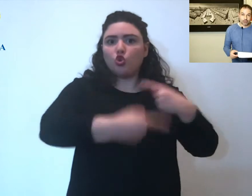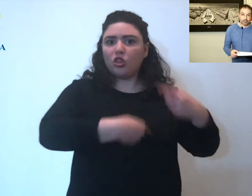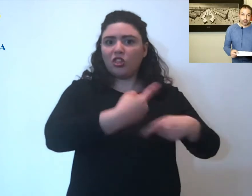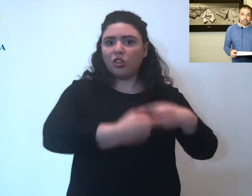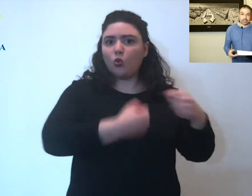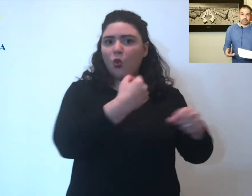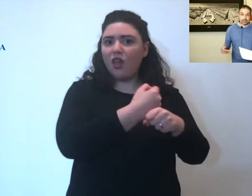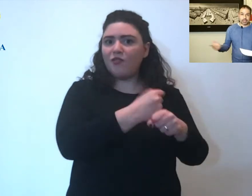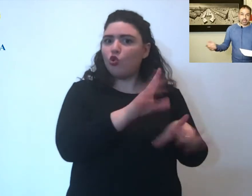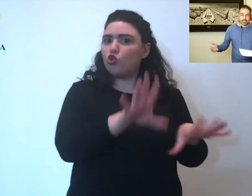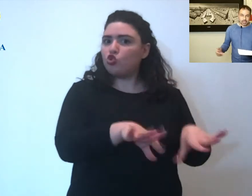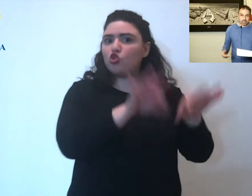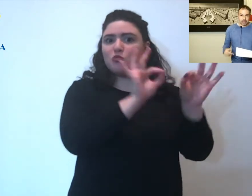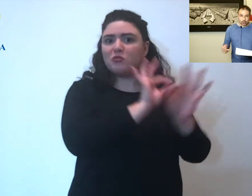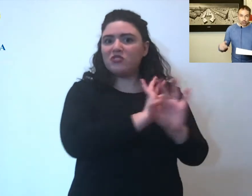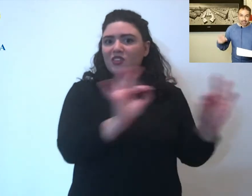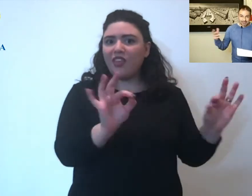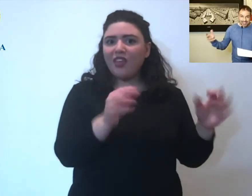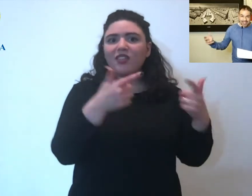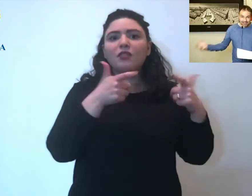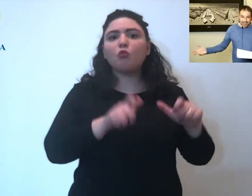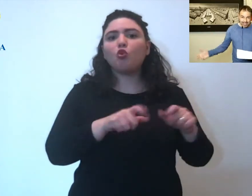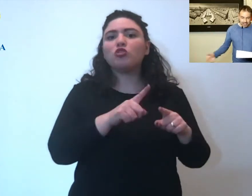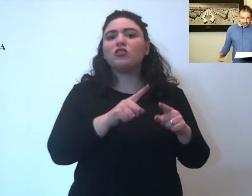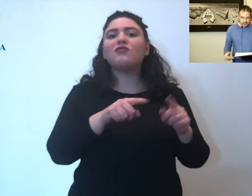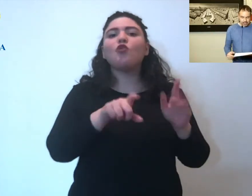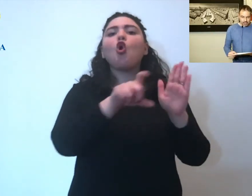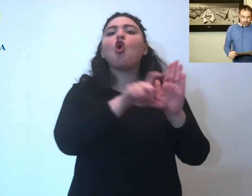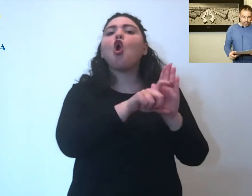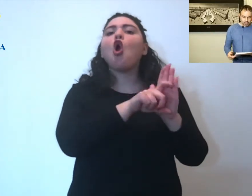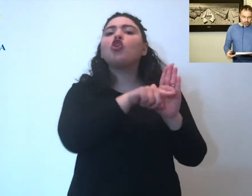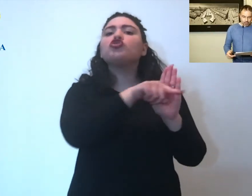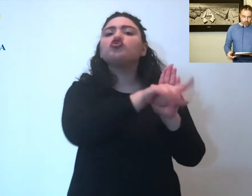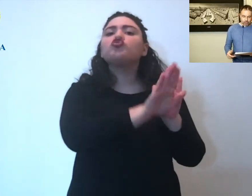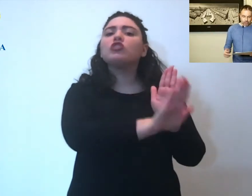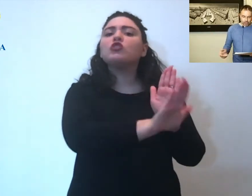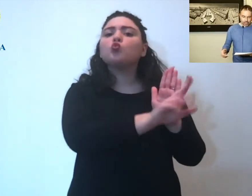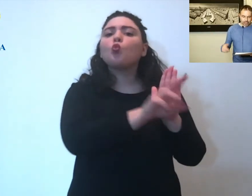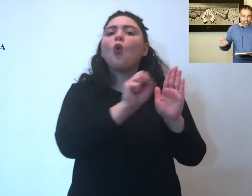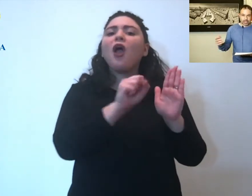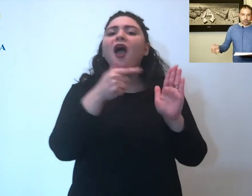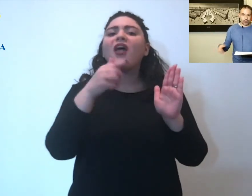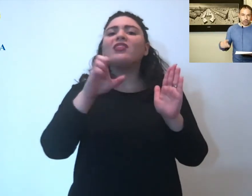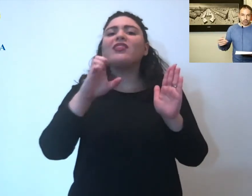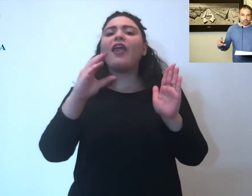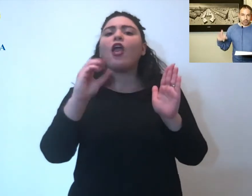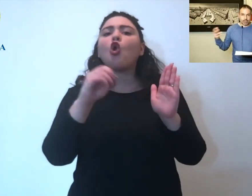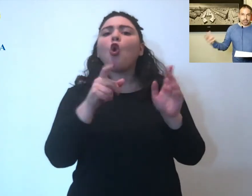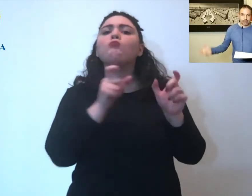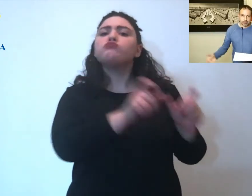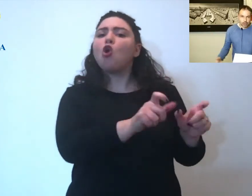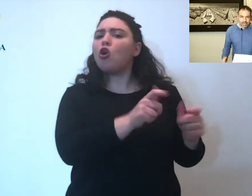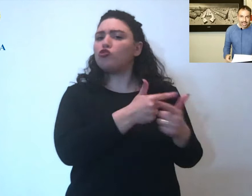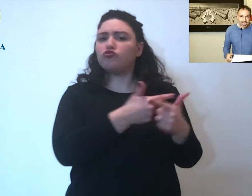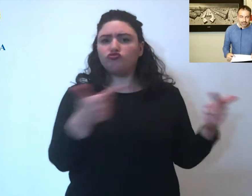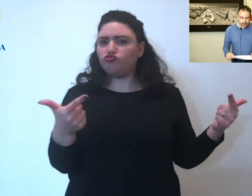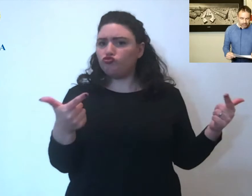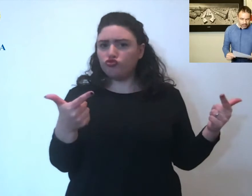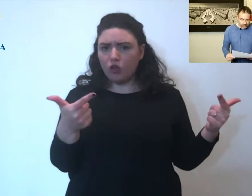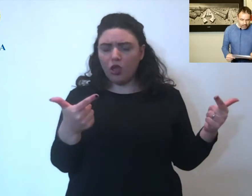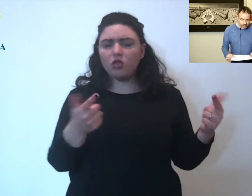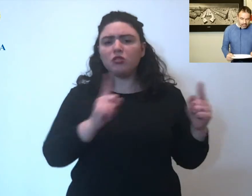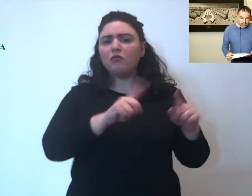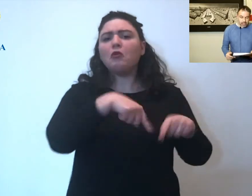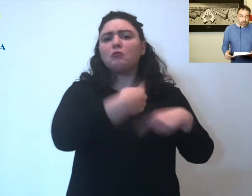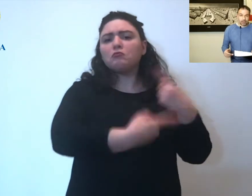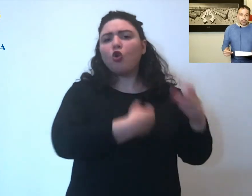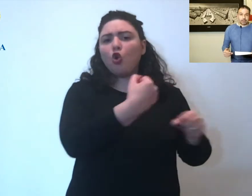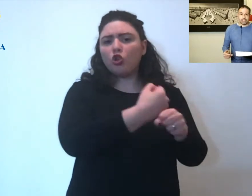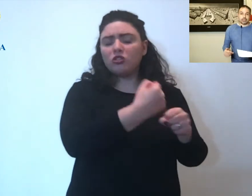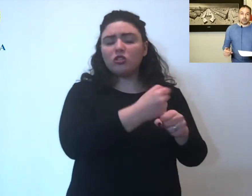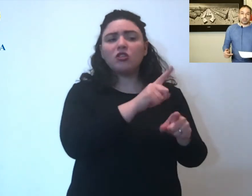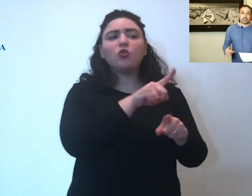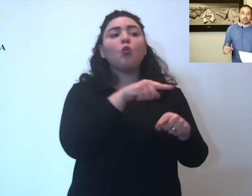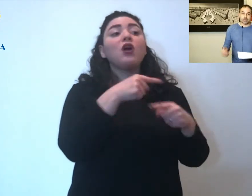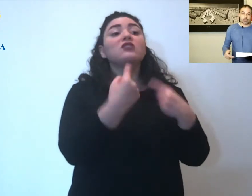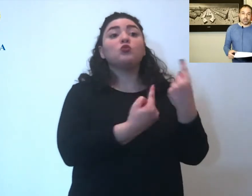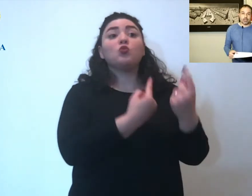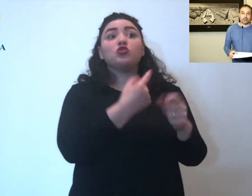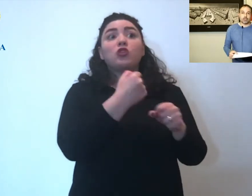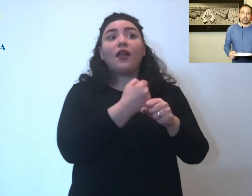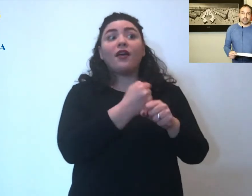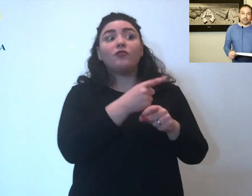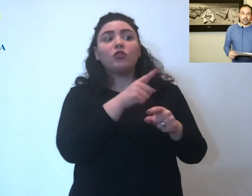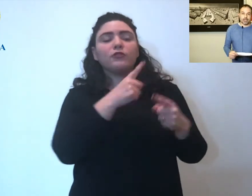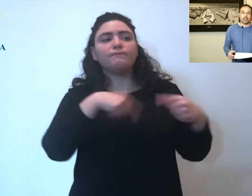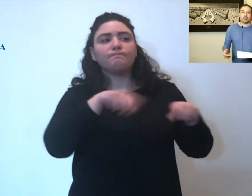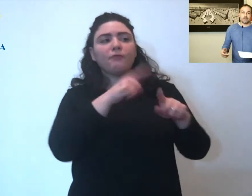fermato ovviamente perché non aveva un codice a teco di quelli bloccati e ovviamente in una